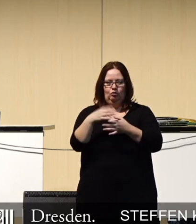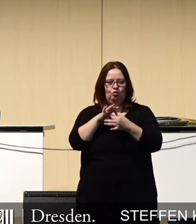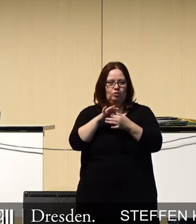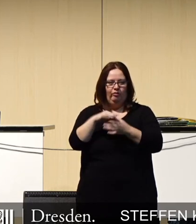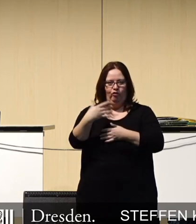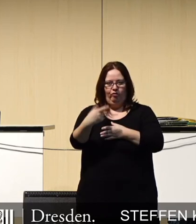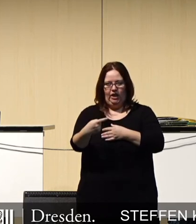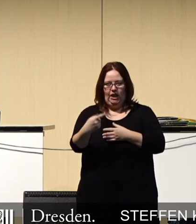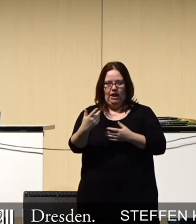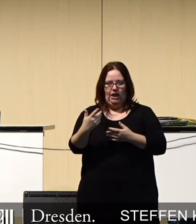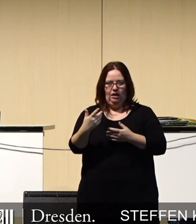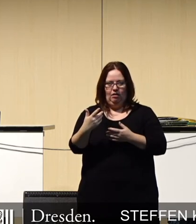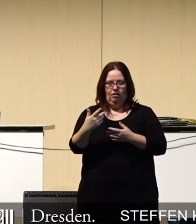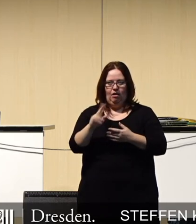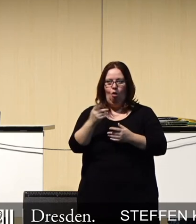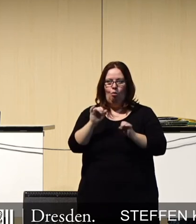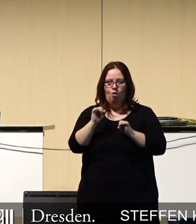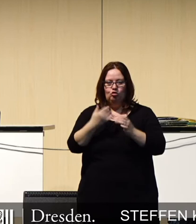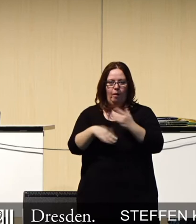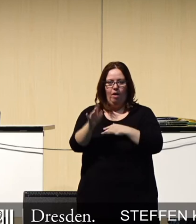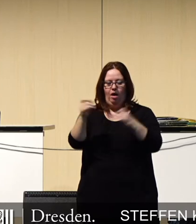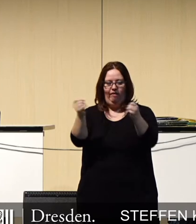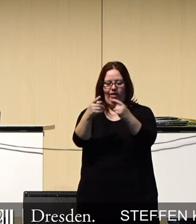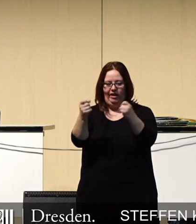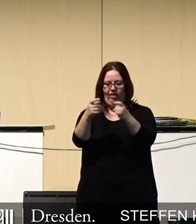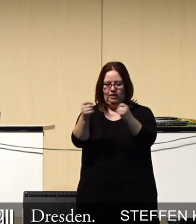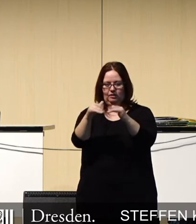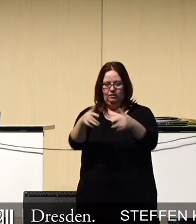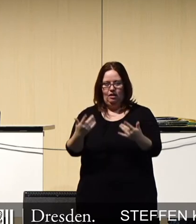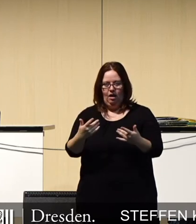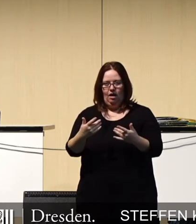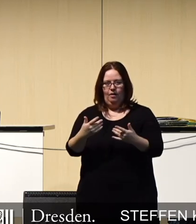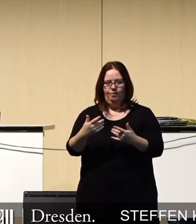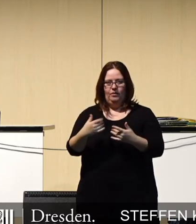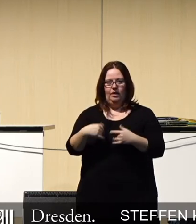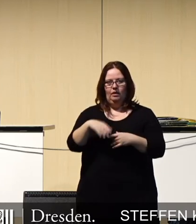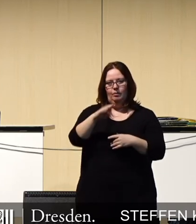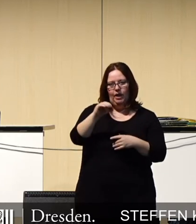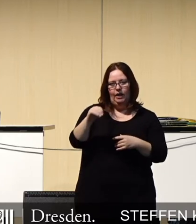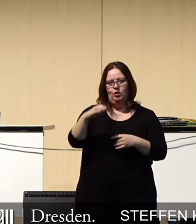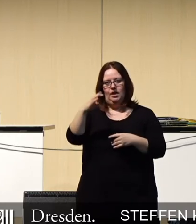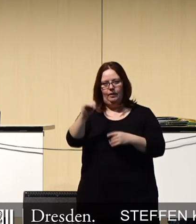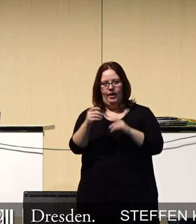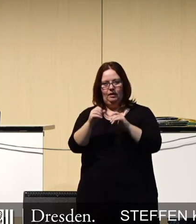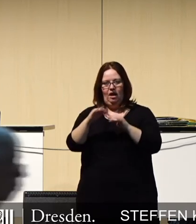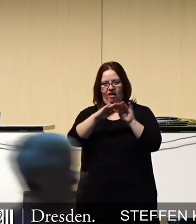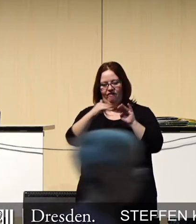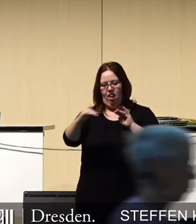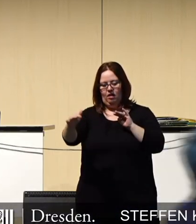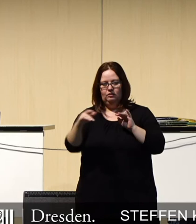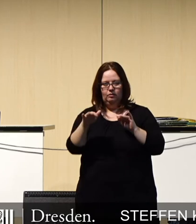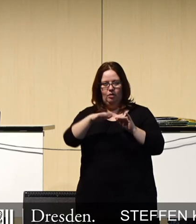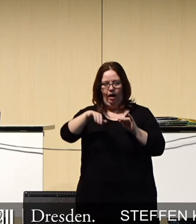mit 5G auch höhere Frequenzbänder im Milli- und Zentimeterwellenbereich. Und